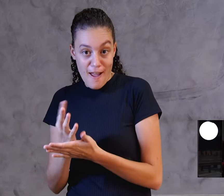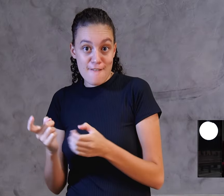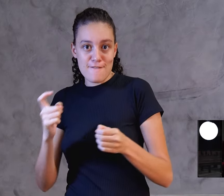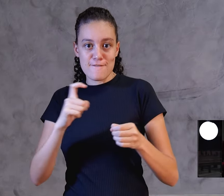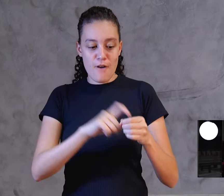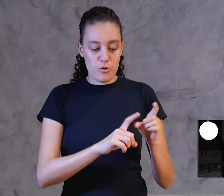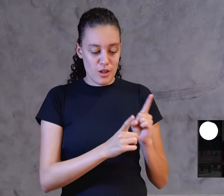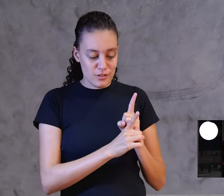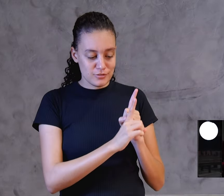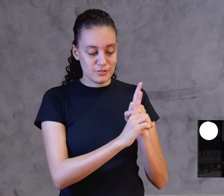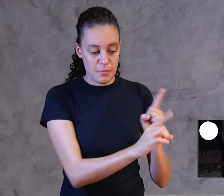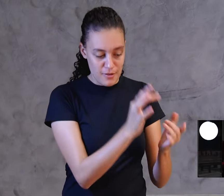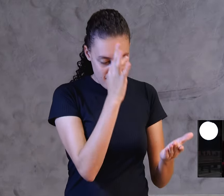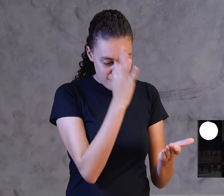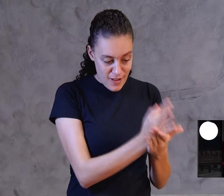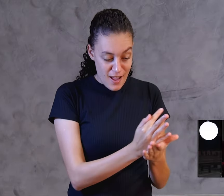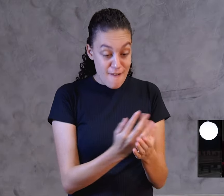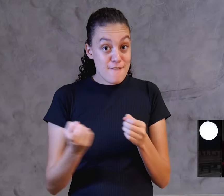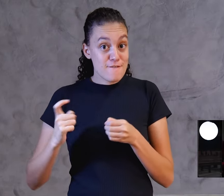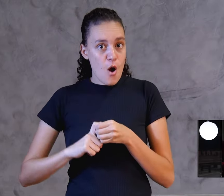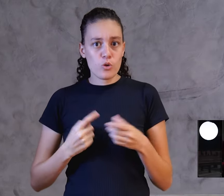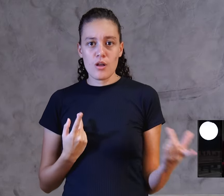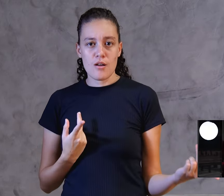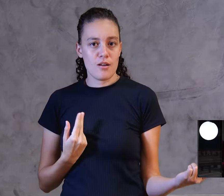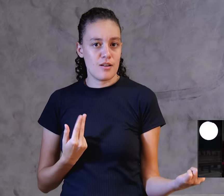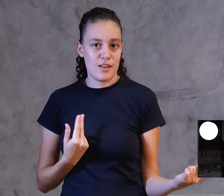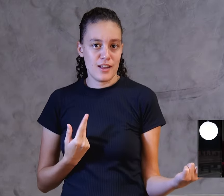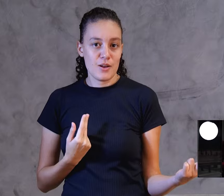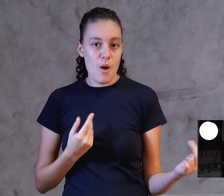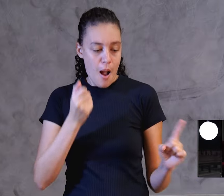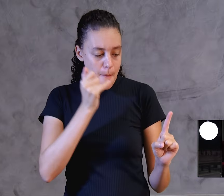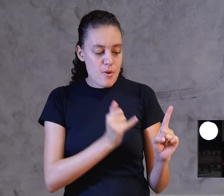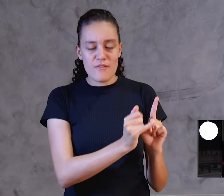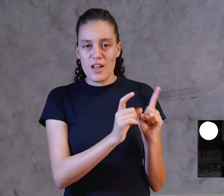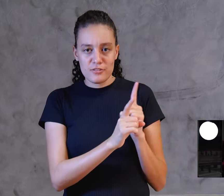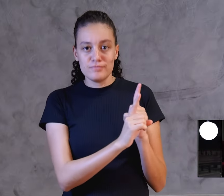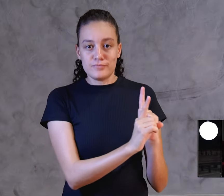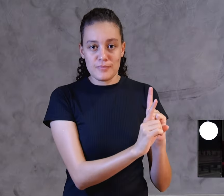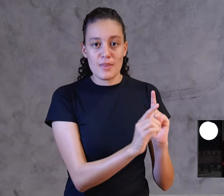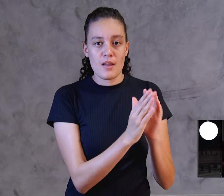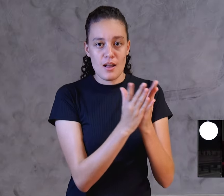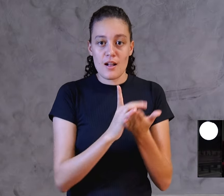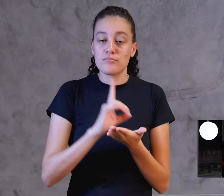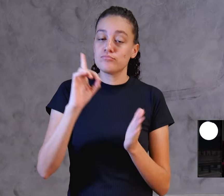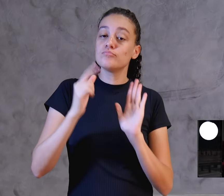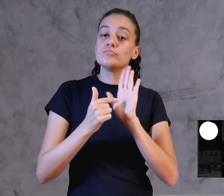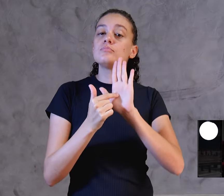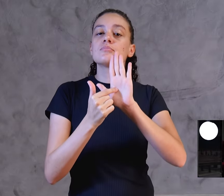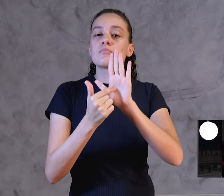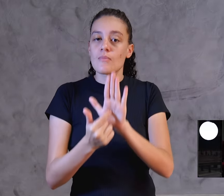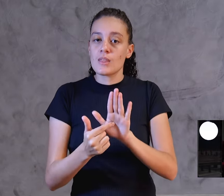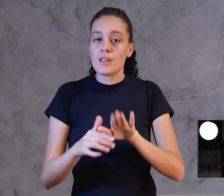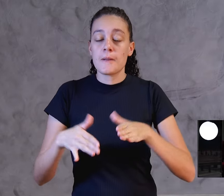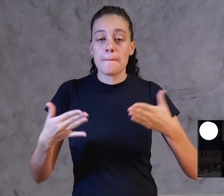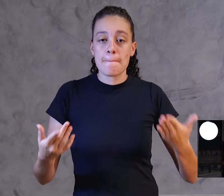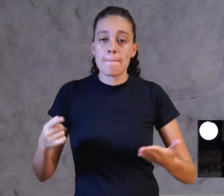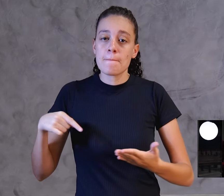discípulos do Senhor Jesus Cristo, profeta, a Bíblia sagrada ali. Então, nós falamos sobre a